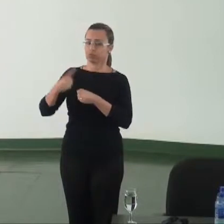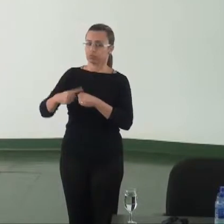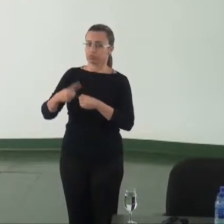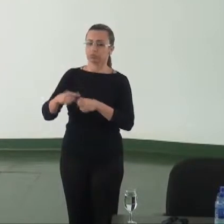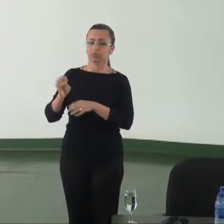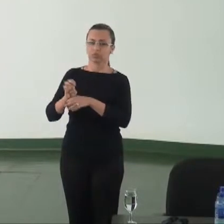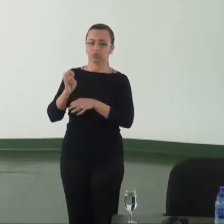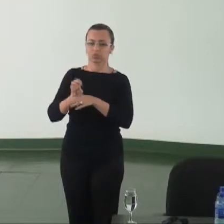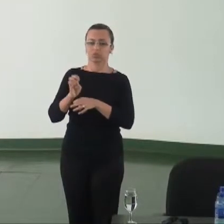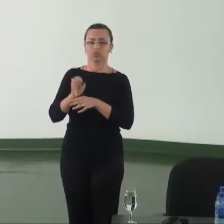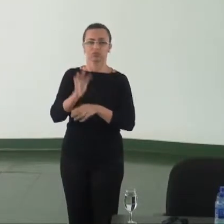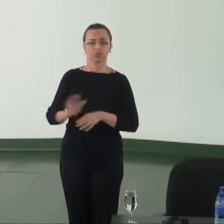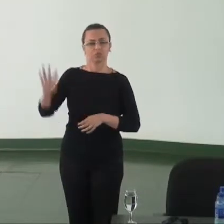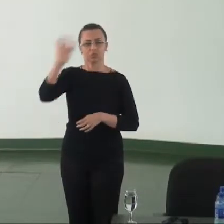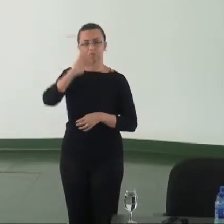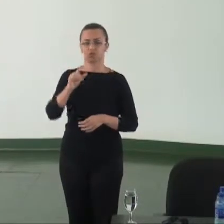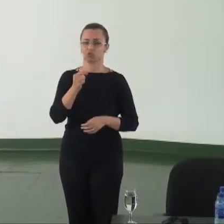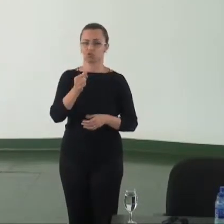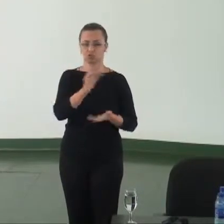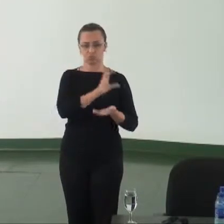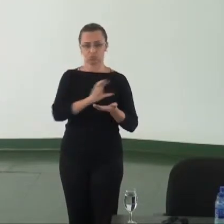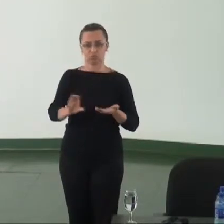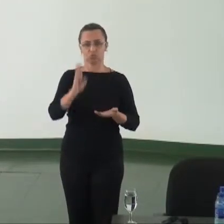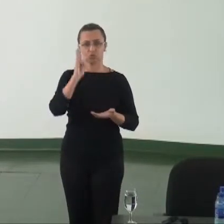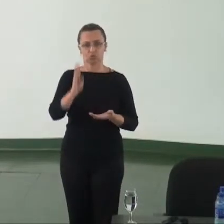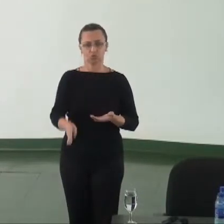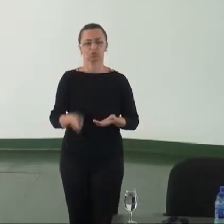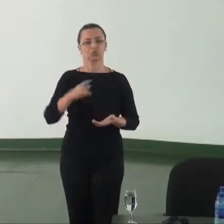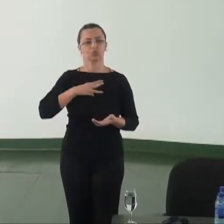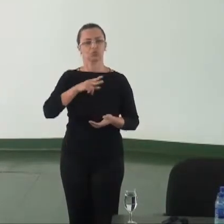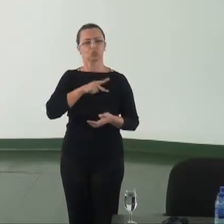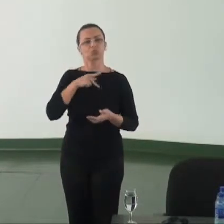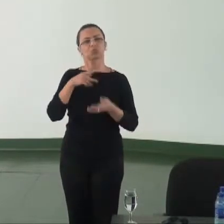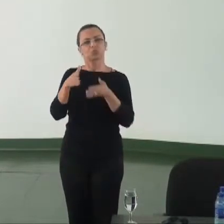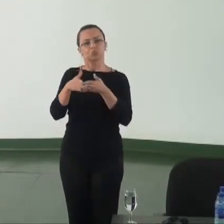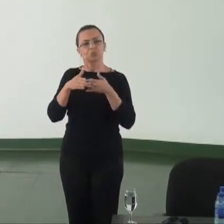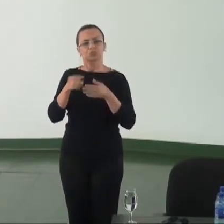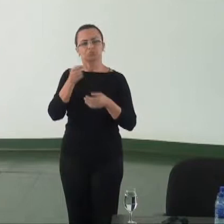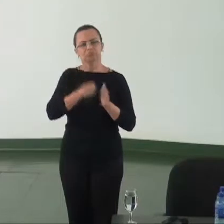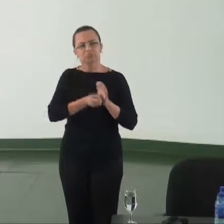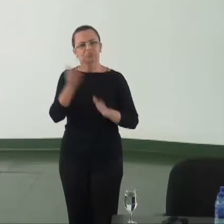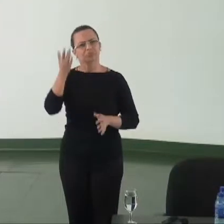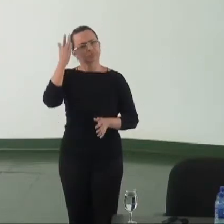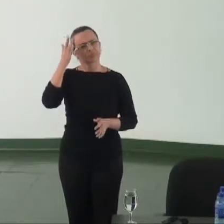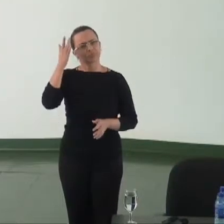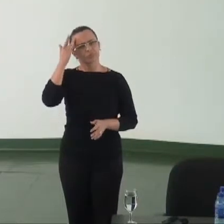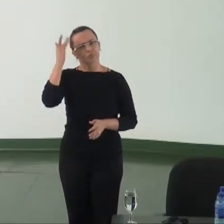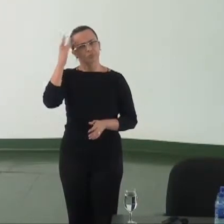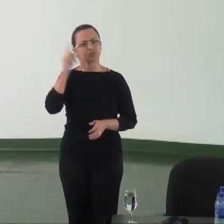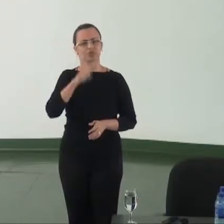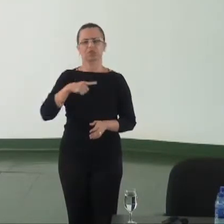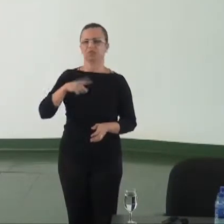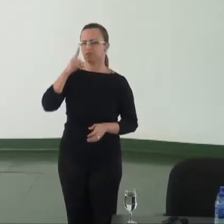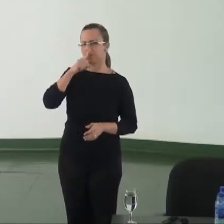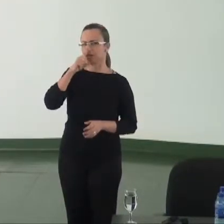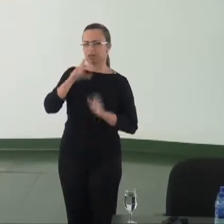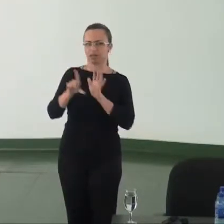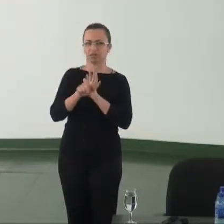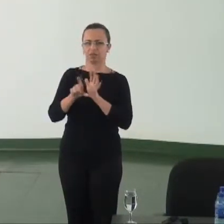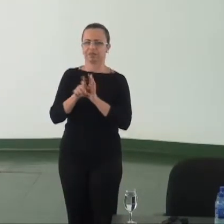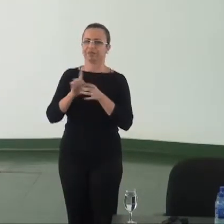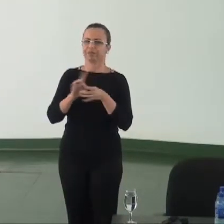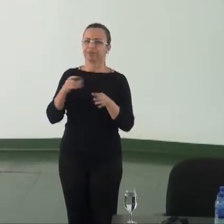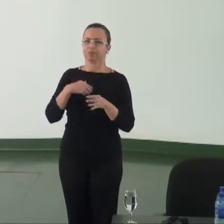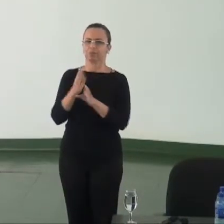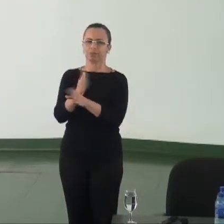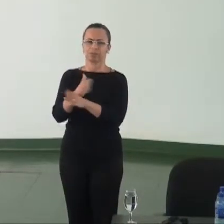sugestões diretamente do Ministério Público e diariamente vemos promotores queixando-se de falhas legislativas que permitem a impunidade